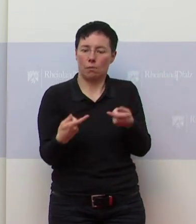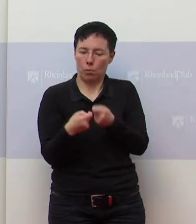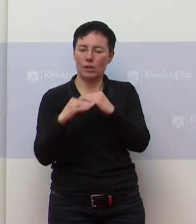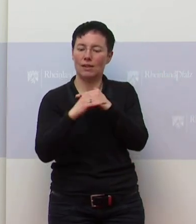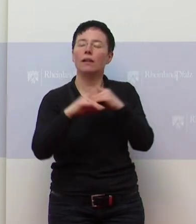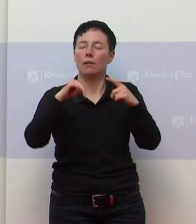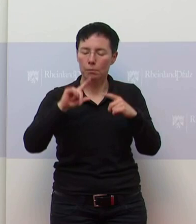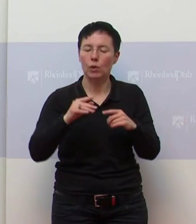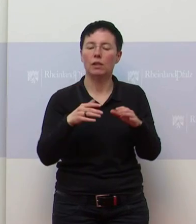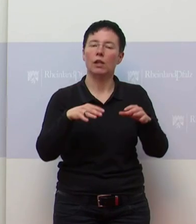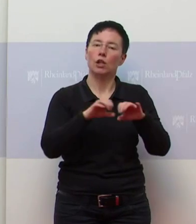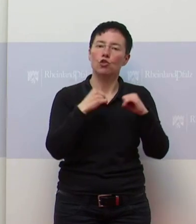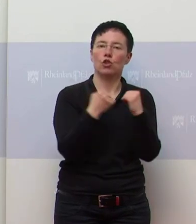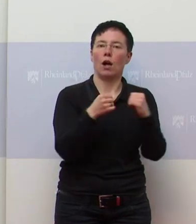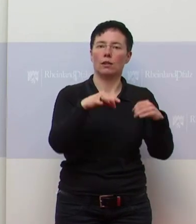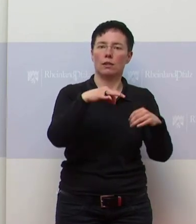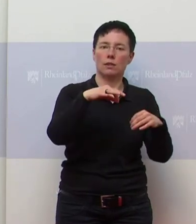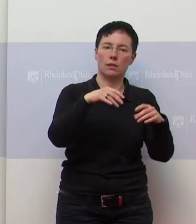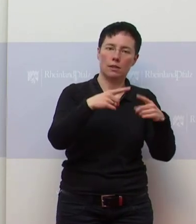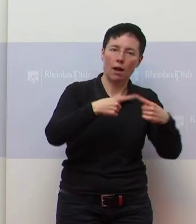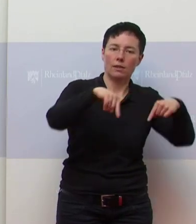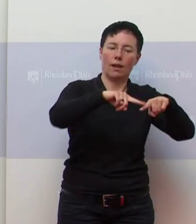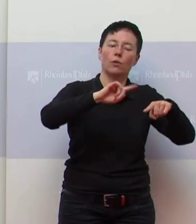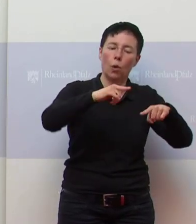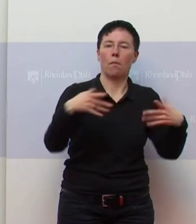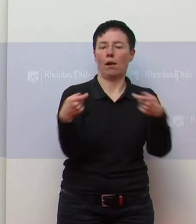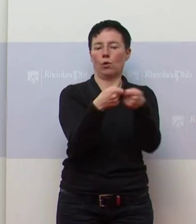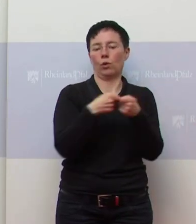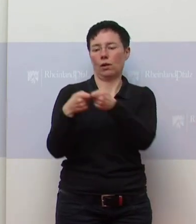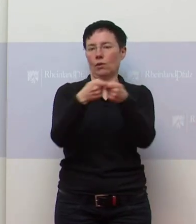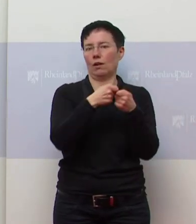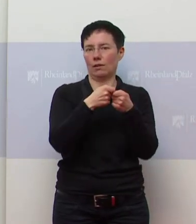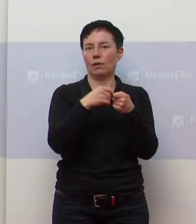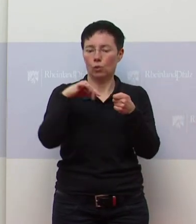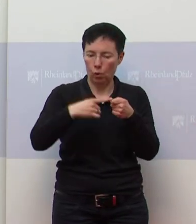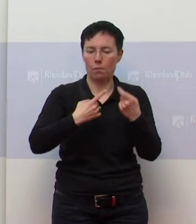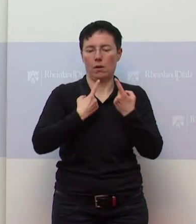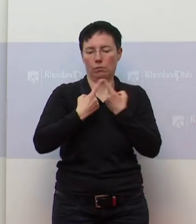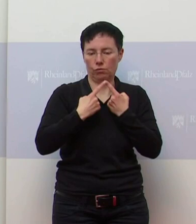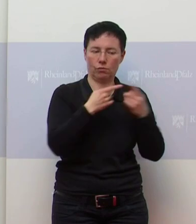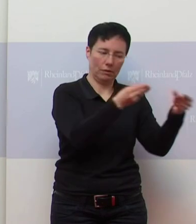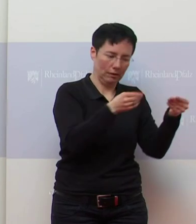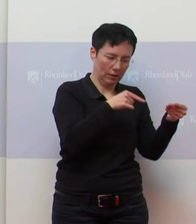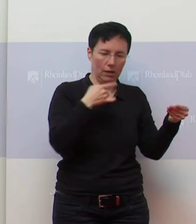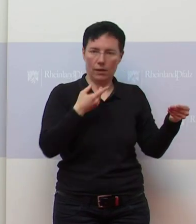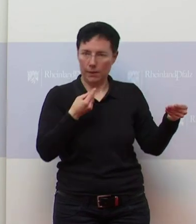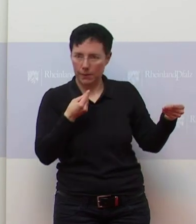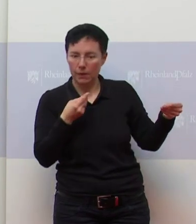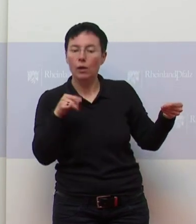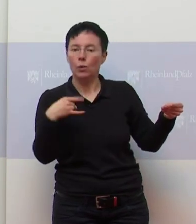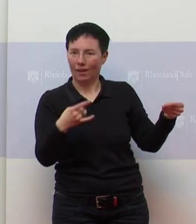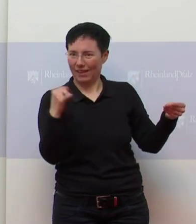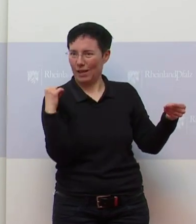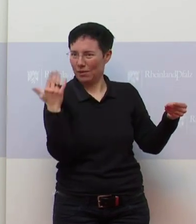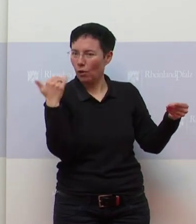sich heute nochmal zusammenschalten, um die Genauigkeiten dann einfach miteinander zu besprechen und festzulegen. Und dann kann man all die Fragen, die Sie gestellt haben